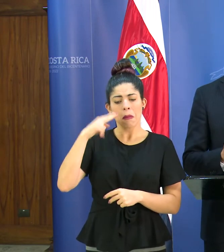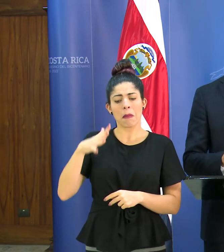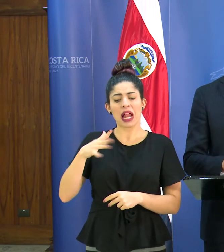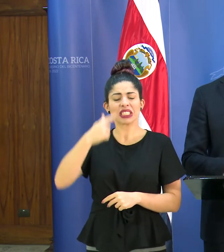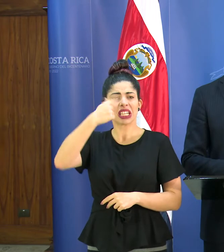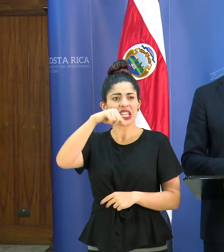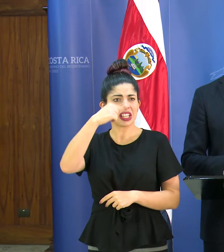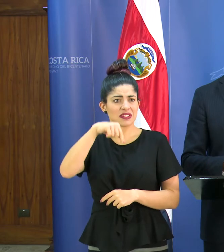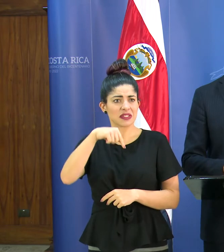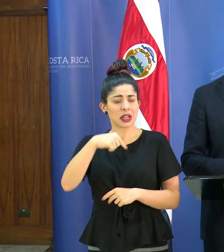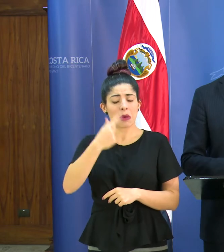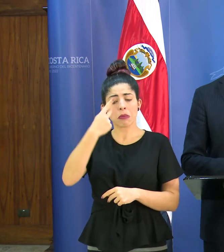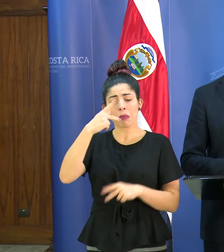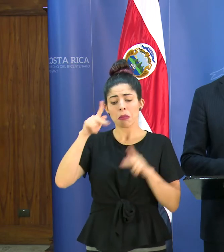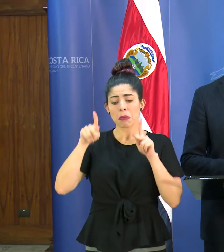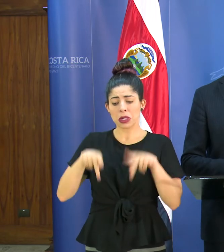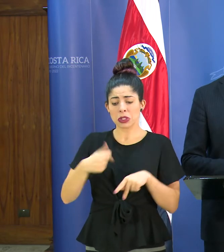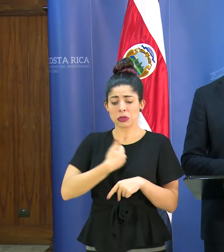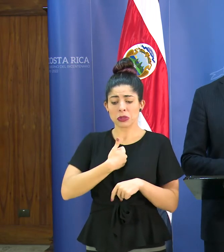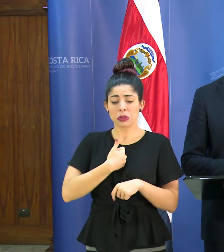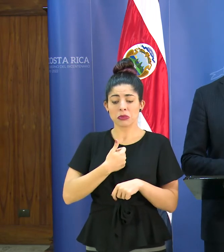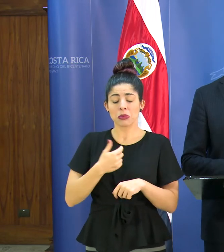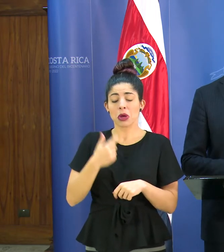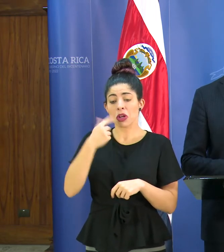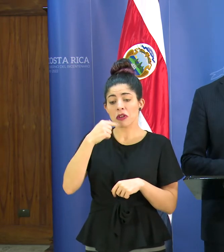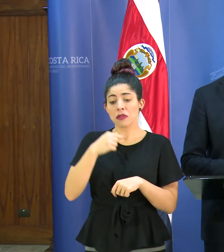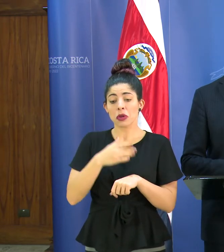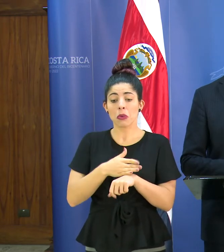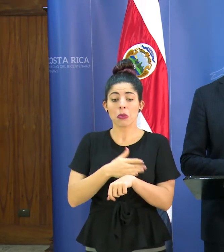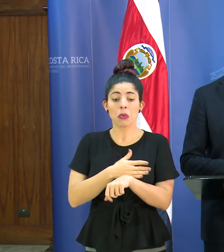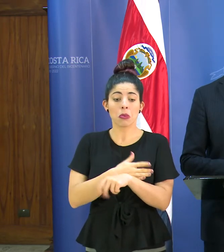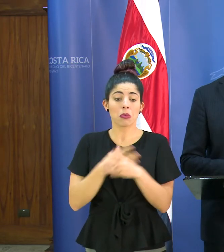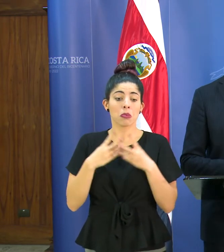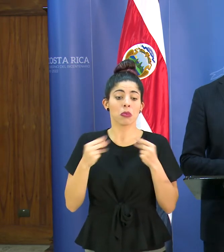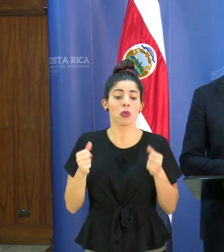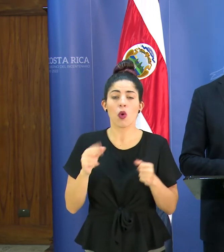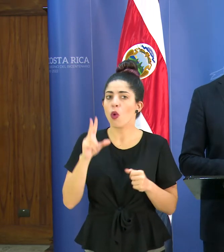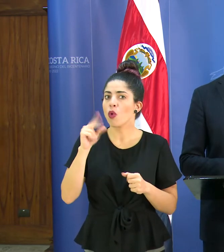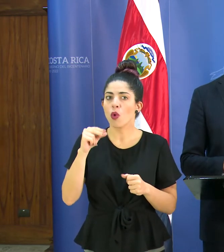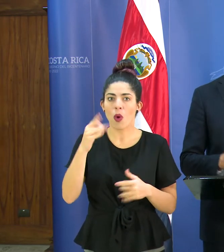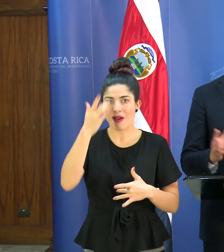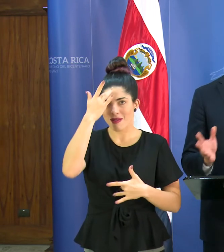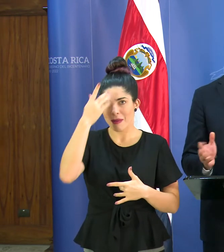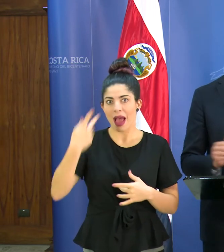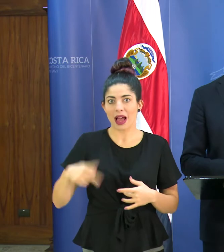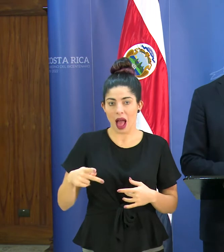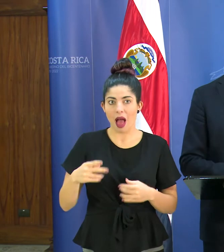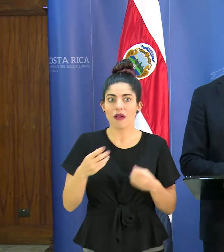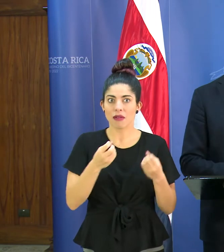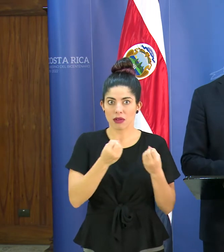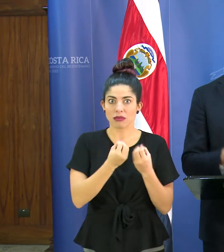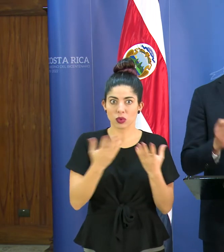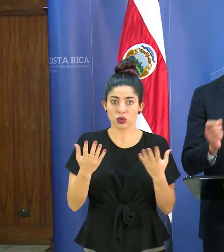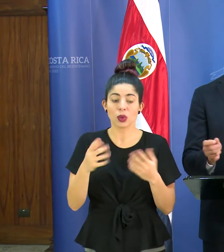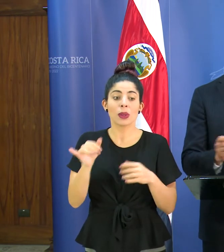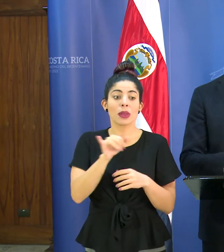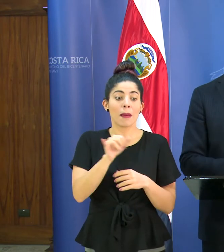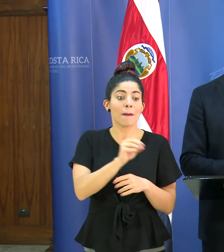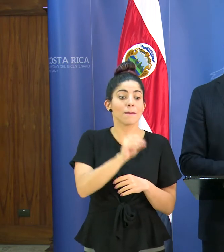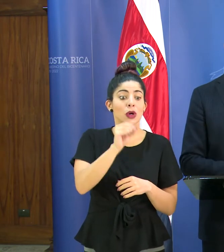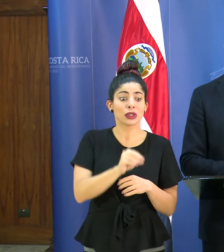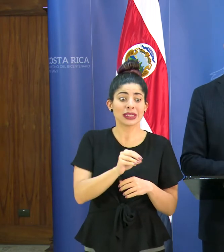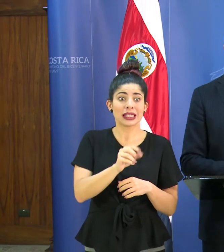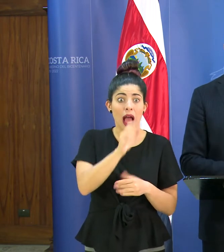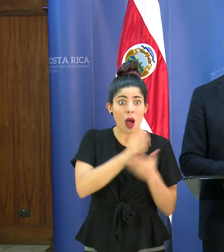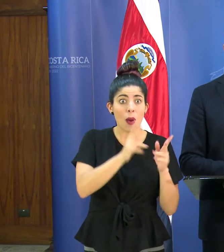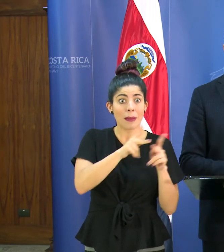Y la gente se recupera y no progresa a enfermedad grave. Incluso hay un porcentaje que no tienen